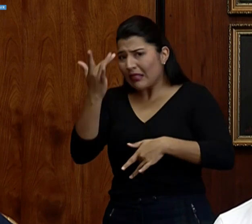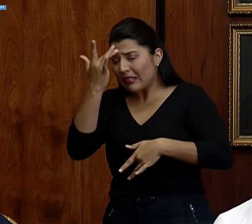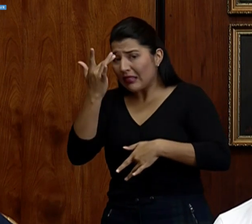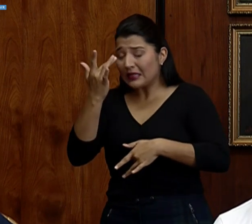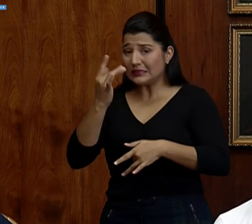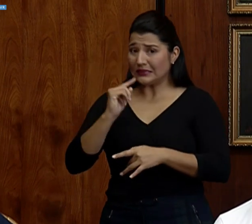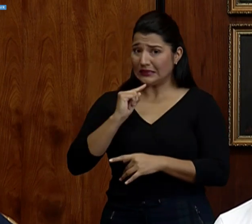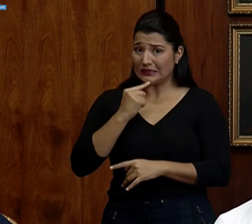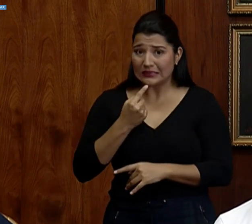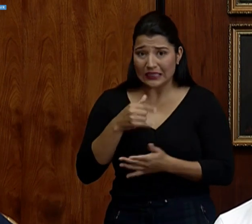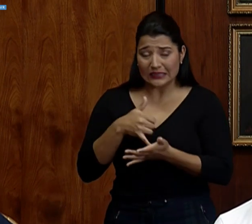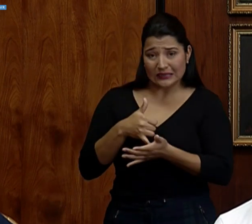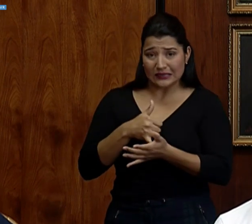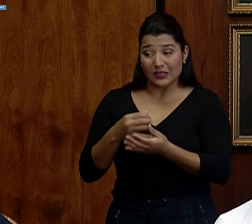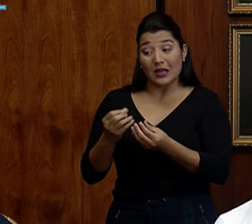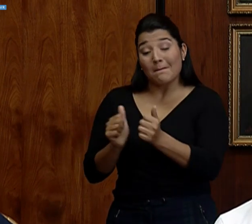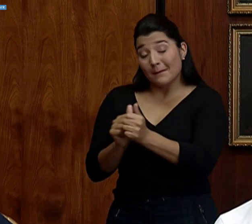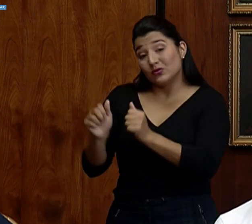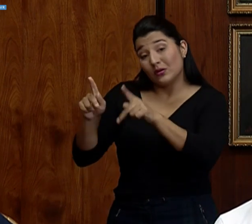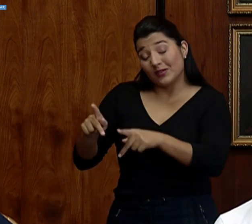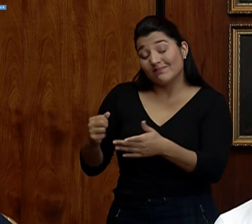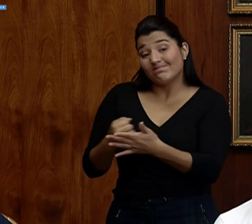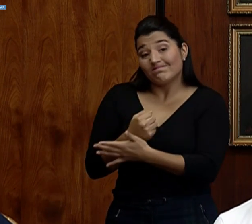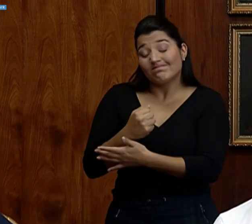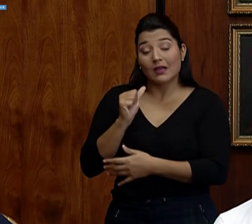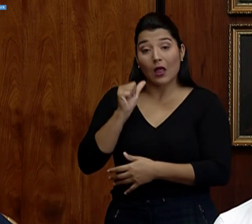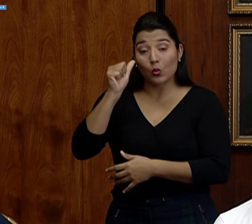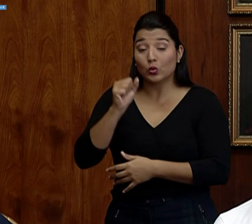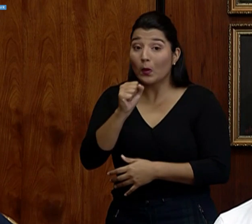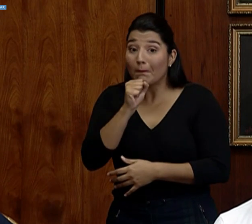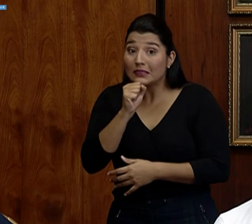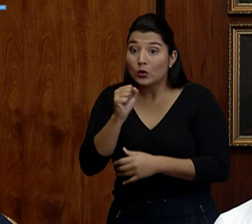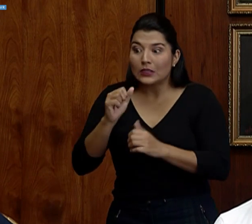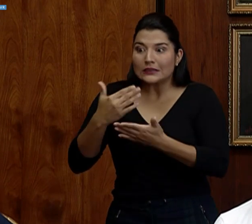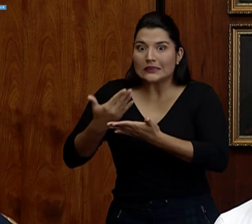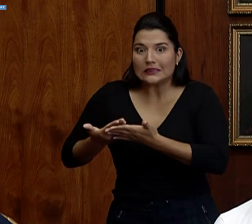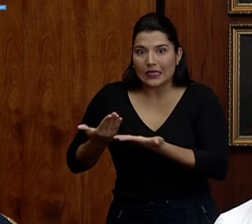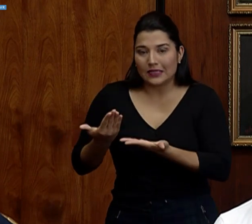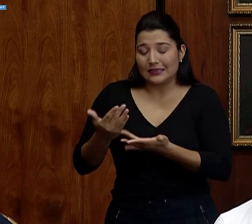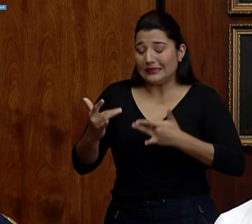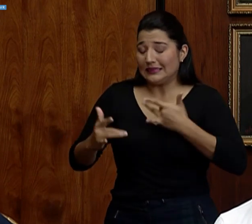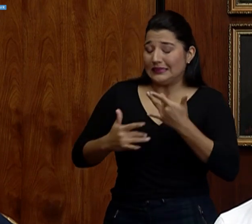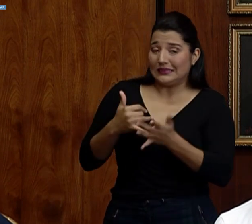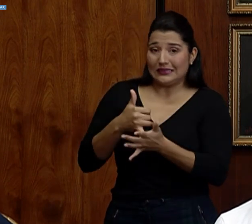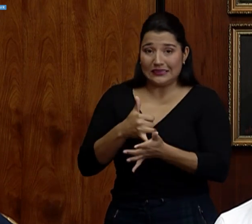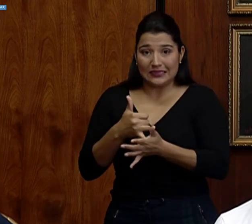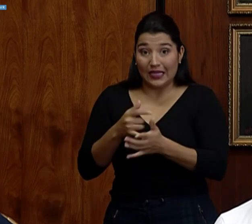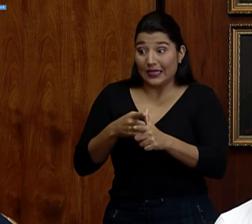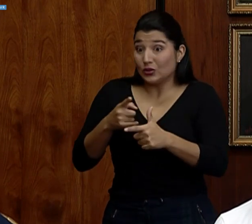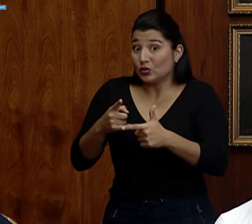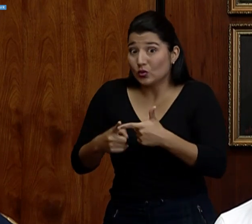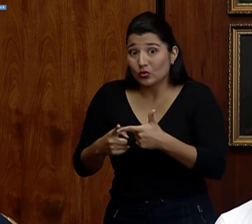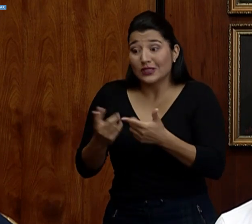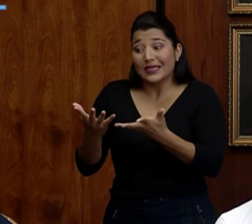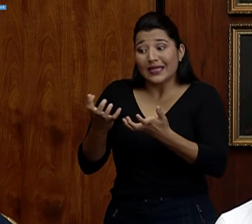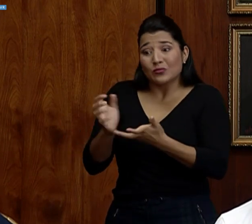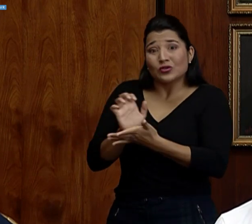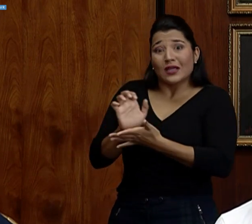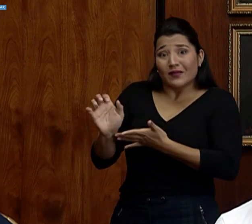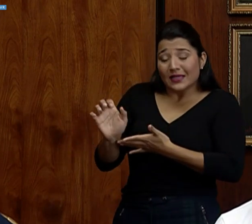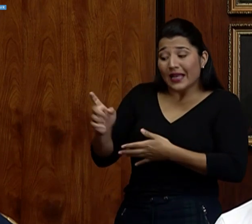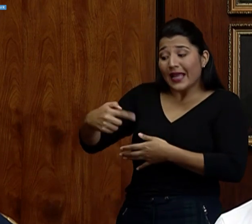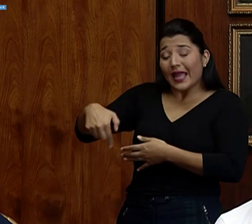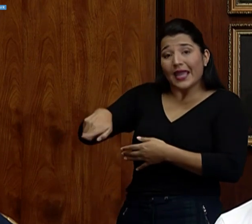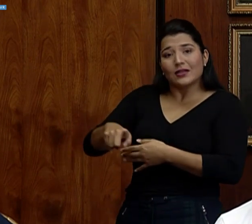serán adultos mayores, lamentablemente, que no tengan esa oportunidad. De tener una atención como